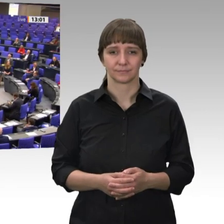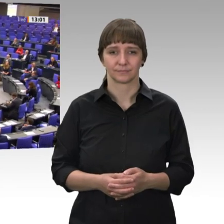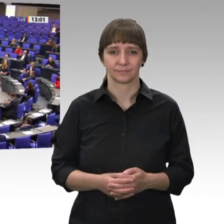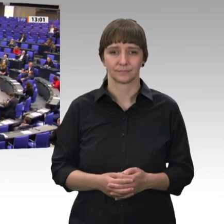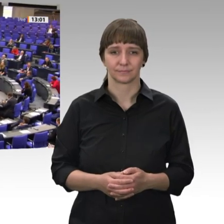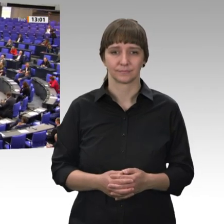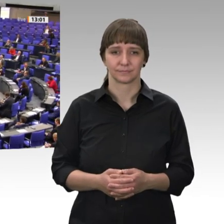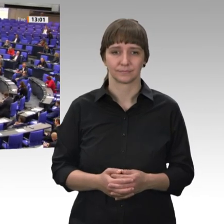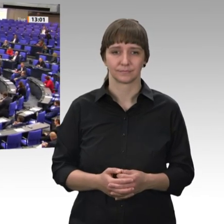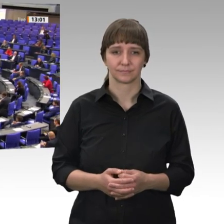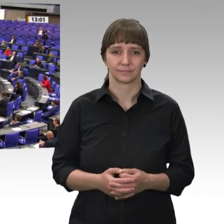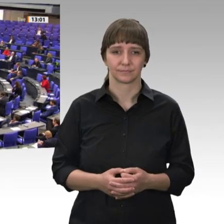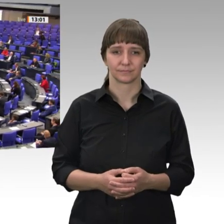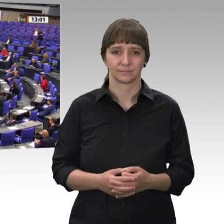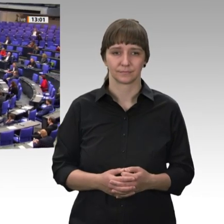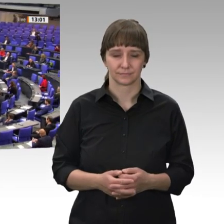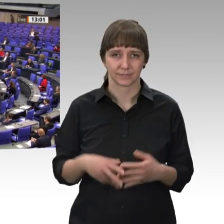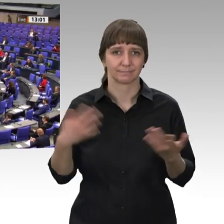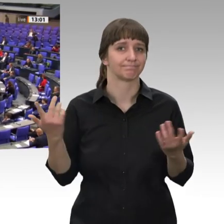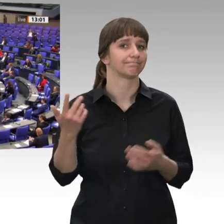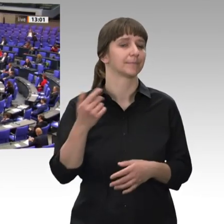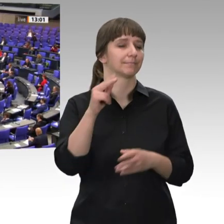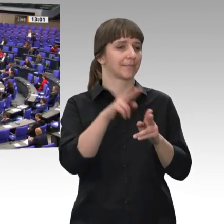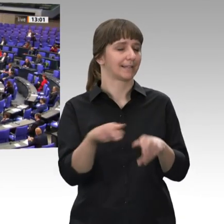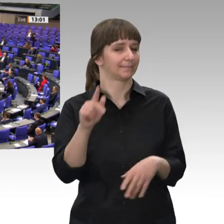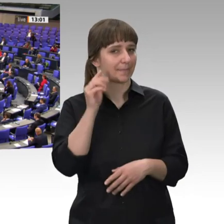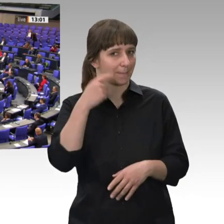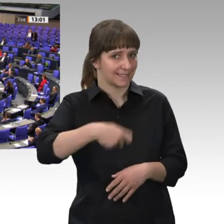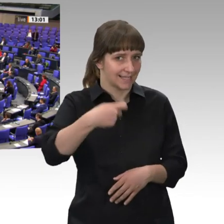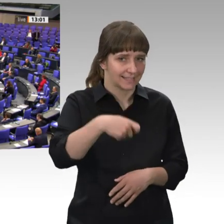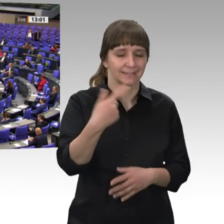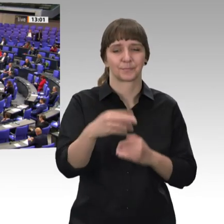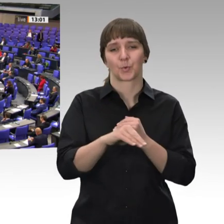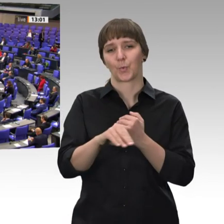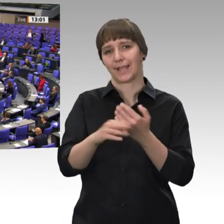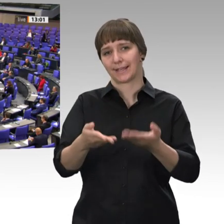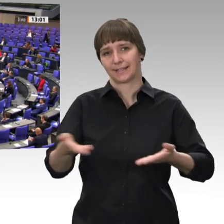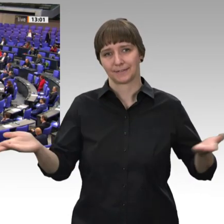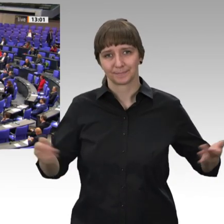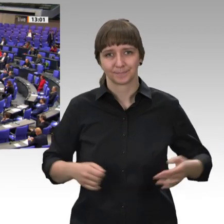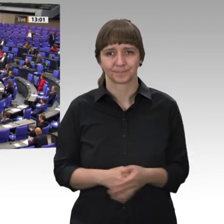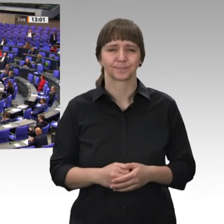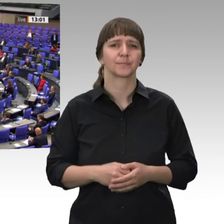Sehr geehrter Herr Präsident! Geschätzte Kolleginnen und Kollegen! Ich will mal mit dem gemeinsamen Anfang